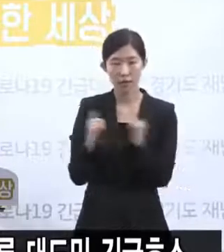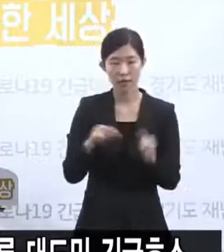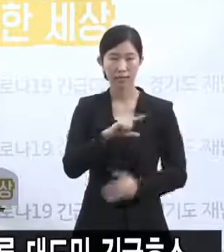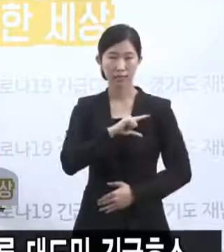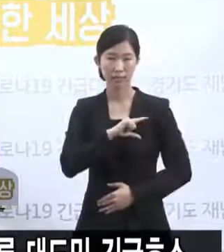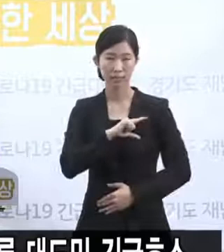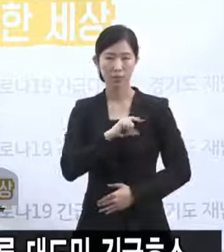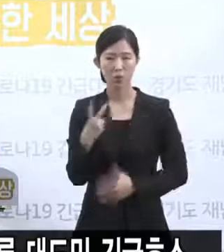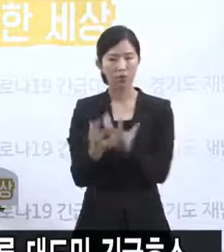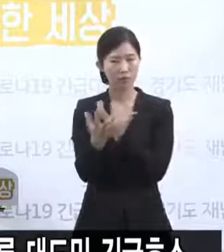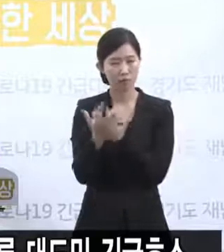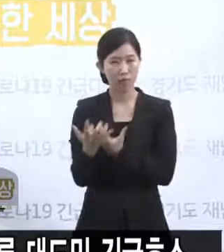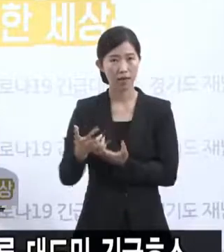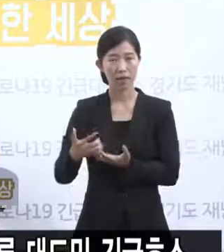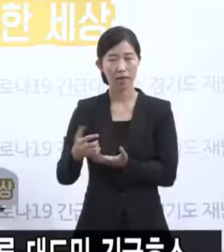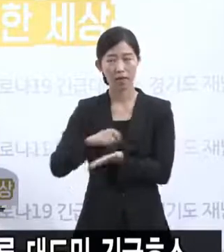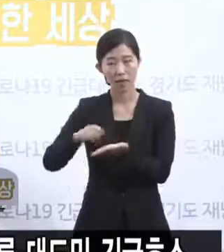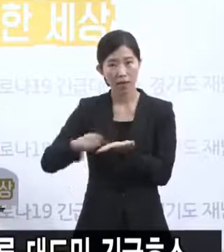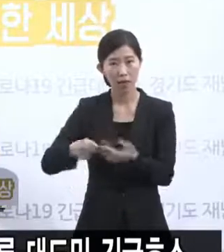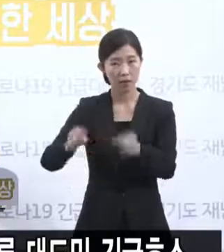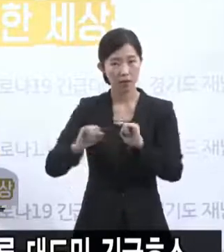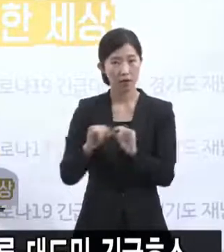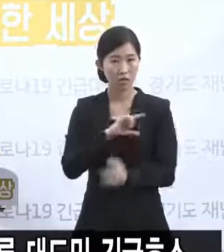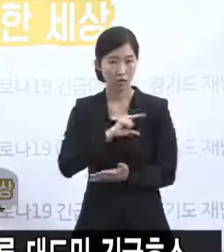참여한 명단 등이 입수되지 않고 있습니다.